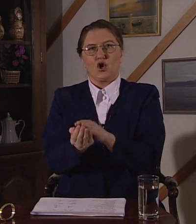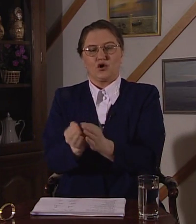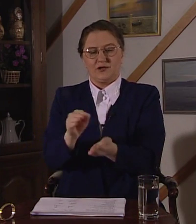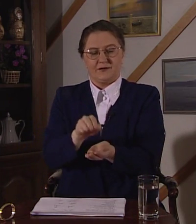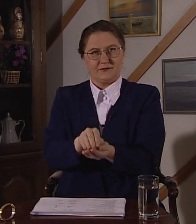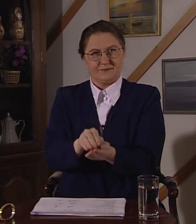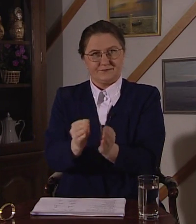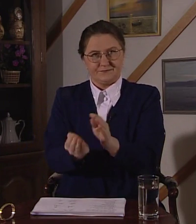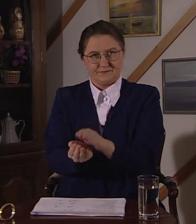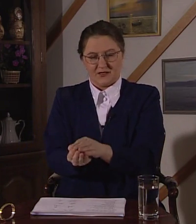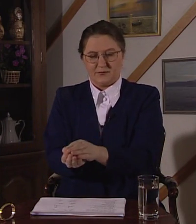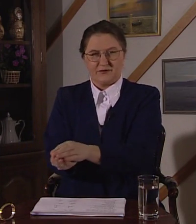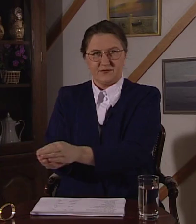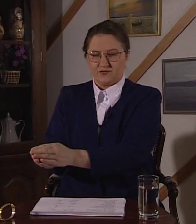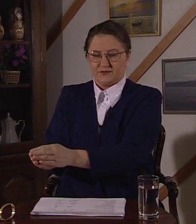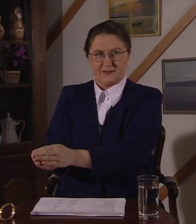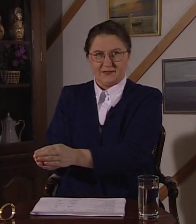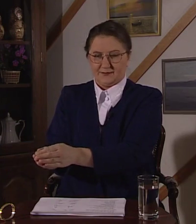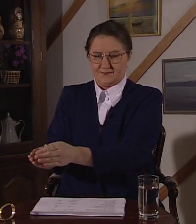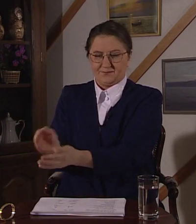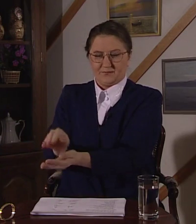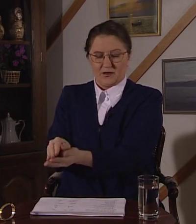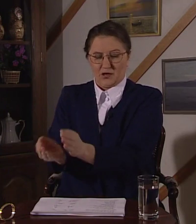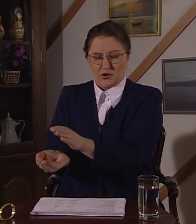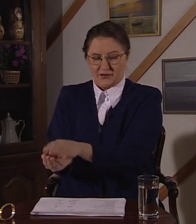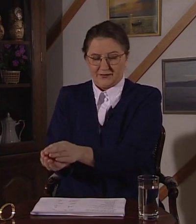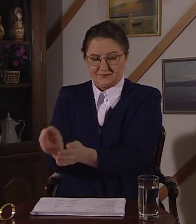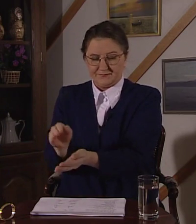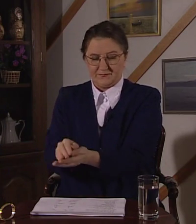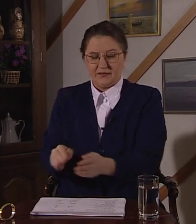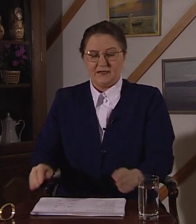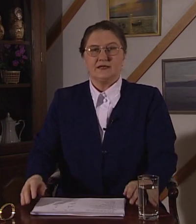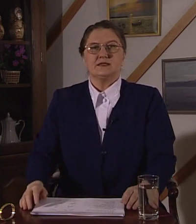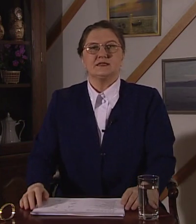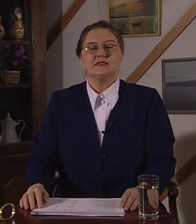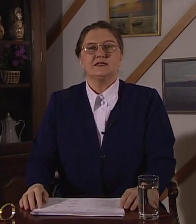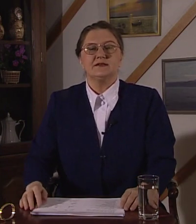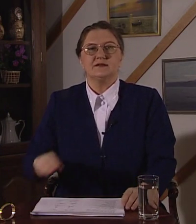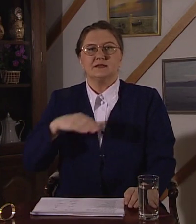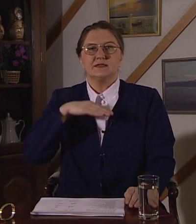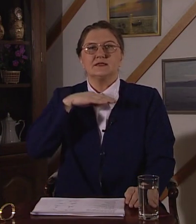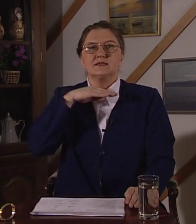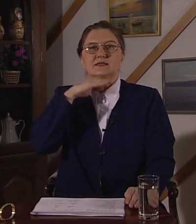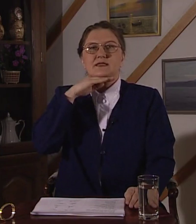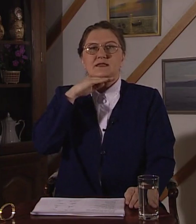Котлета. Как бы формируем эти котлеты. Котлеты. Сытный. Сытный.